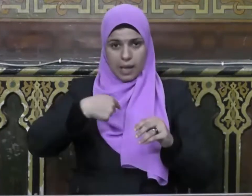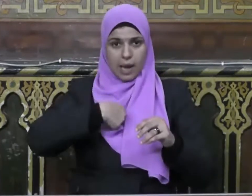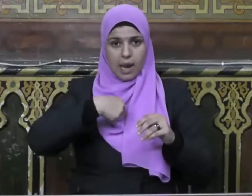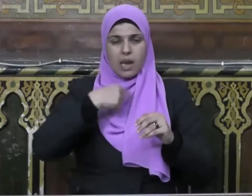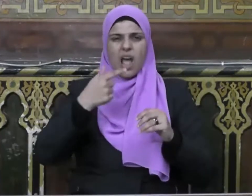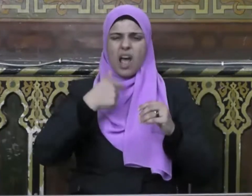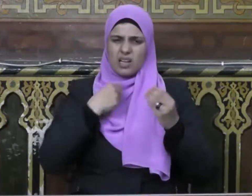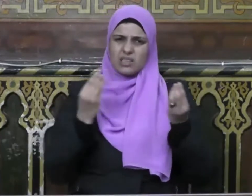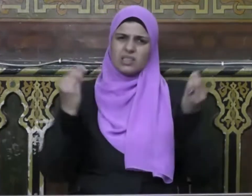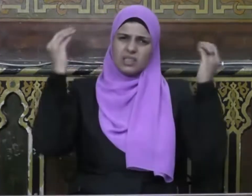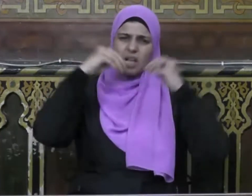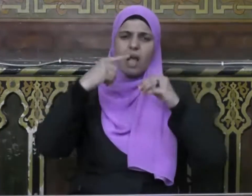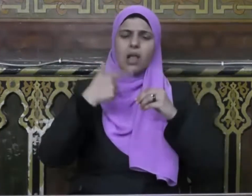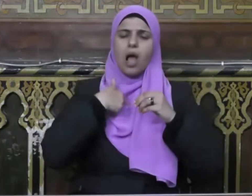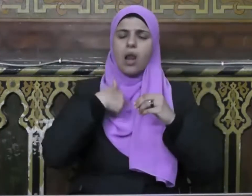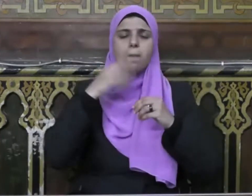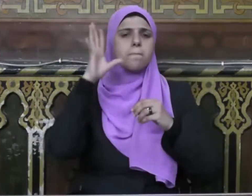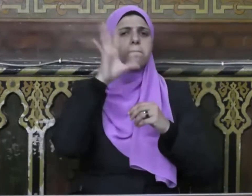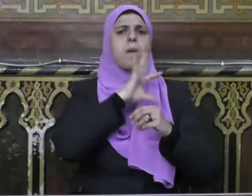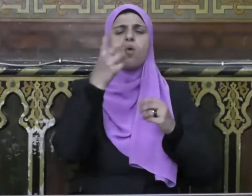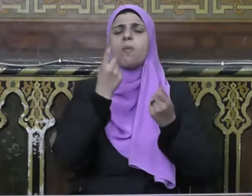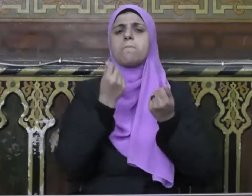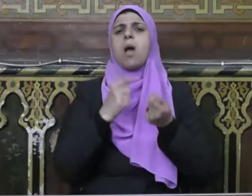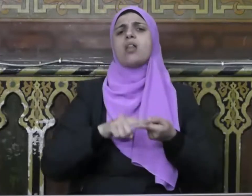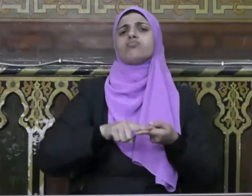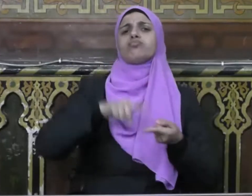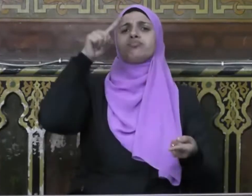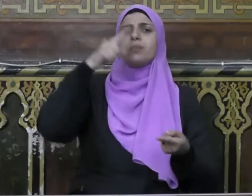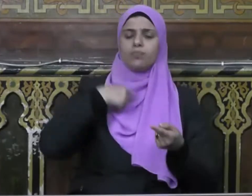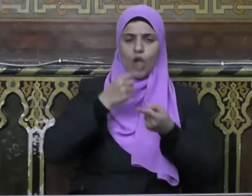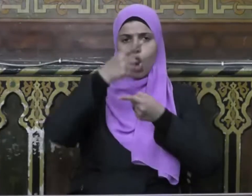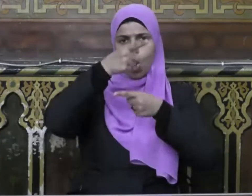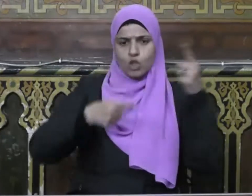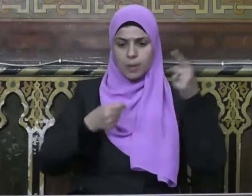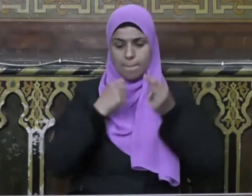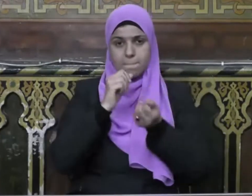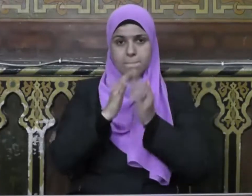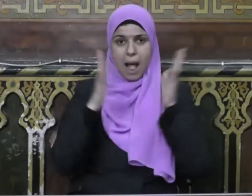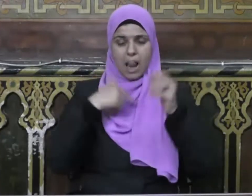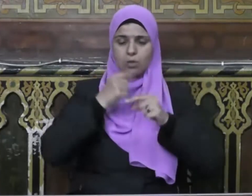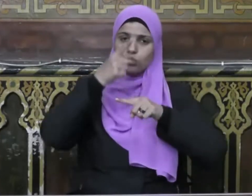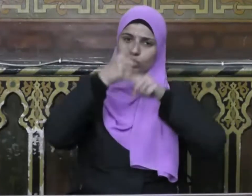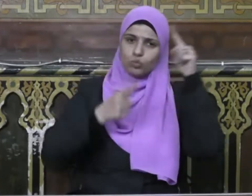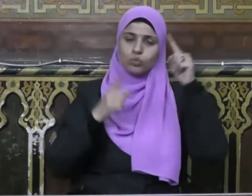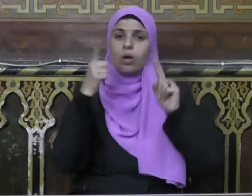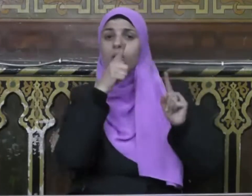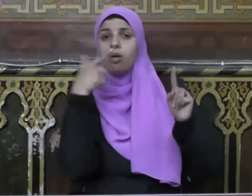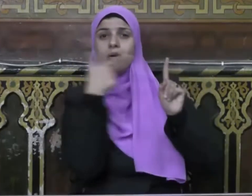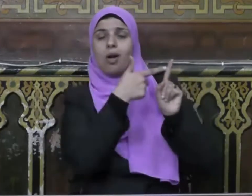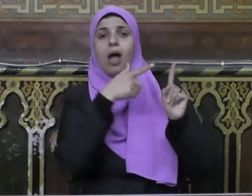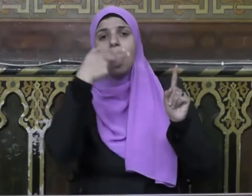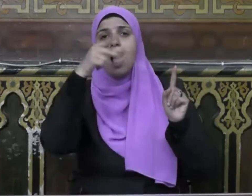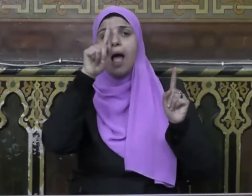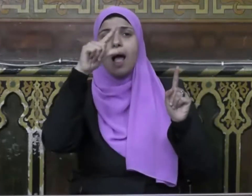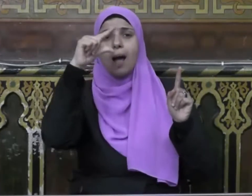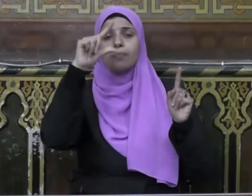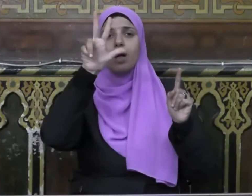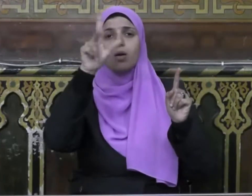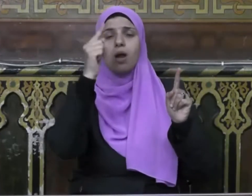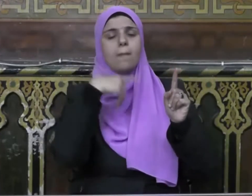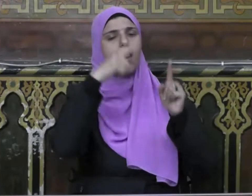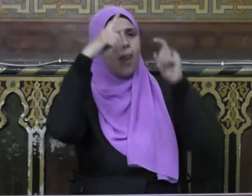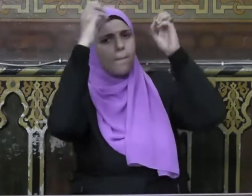إني أكثر الأنصار مالا فأقسم مال نصفين قال له عبد